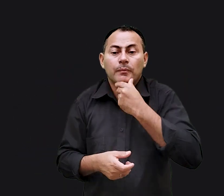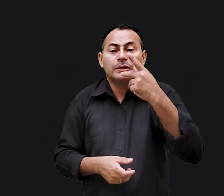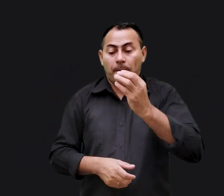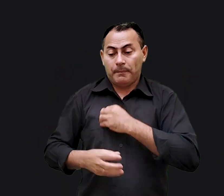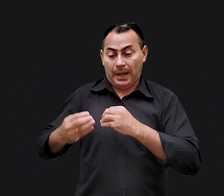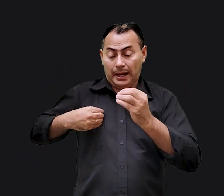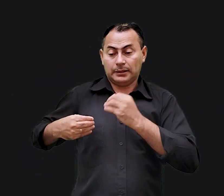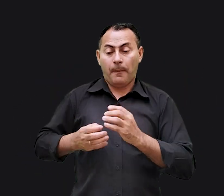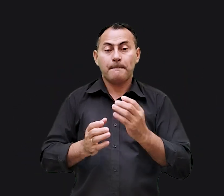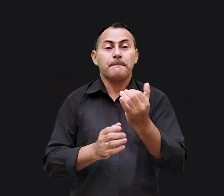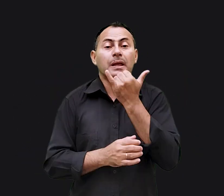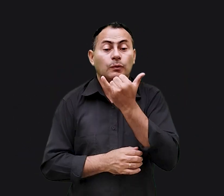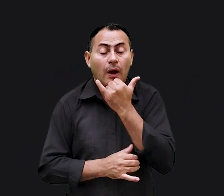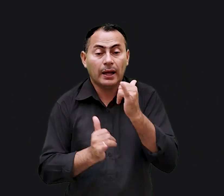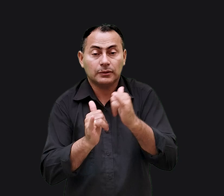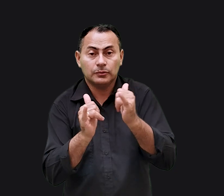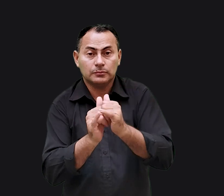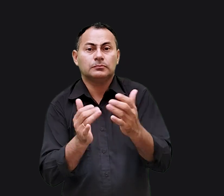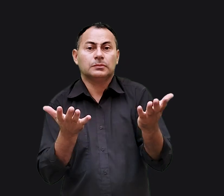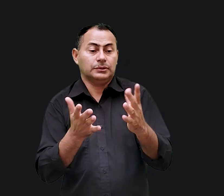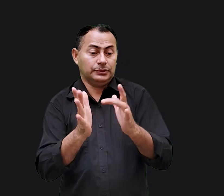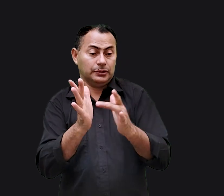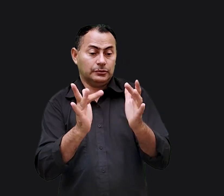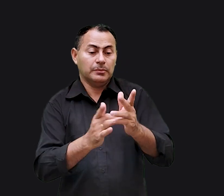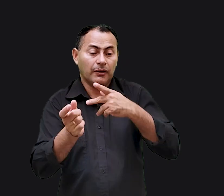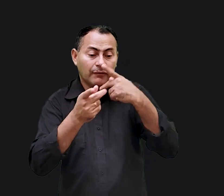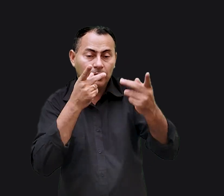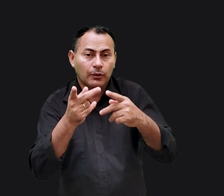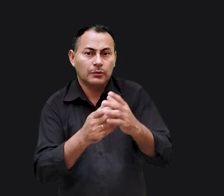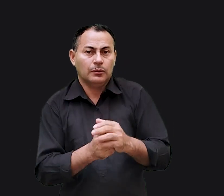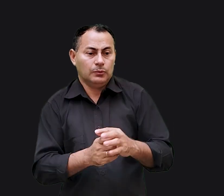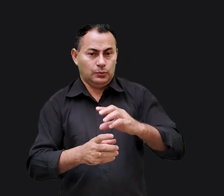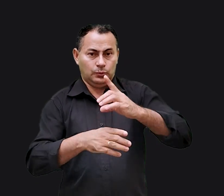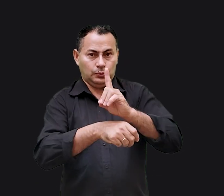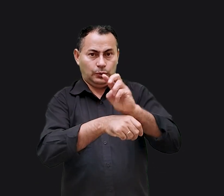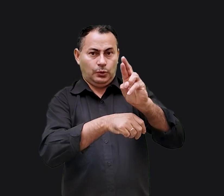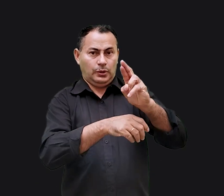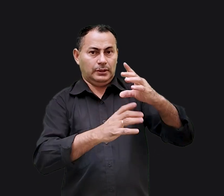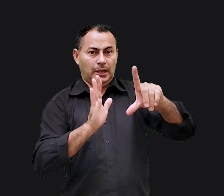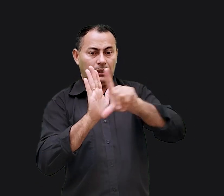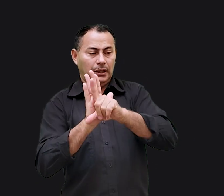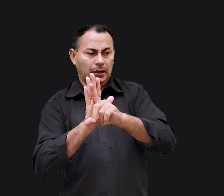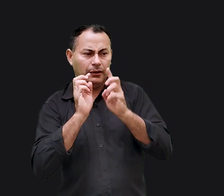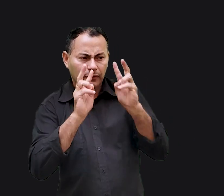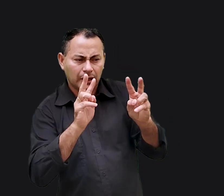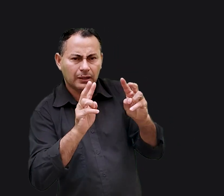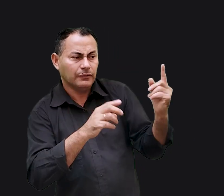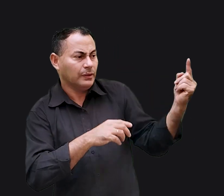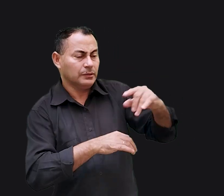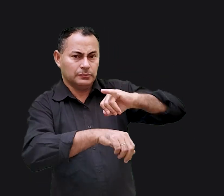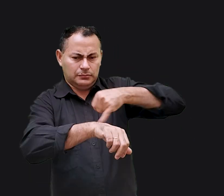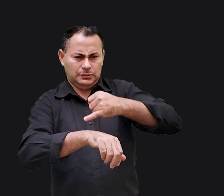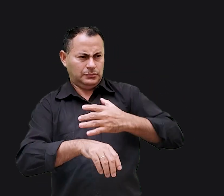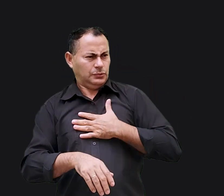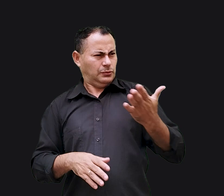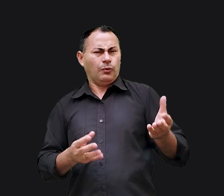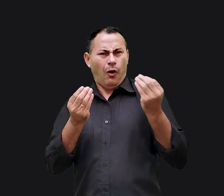os seus pecados estão perdoados. Quando Jesus falou isso, os doutores da lei que tinham vindo de Jerusalém ficaram